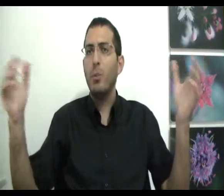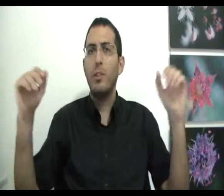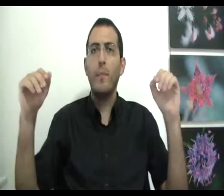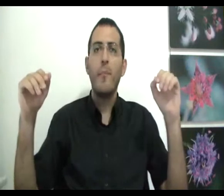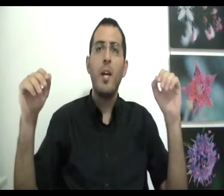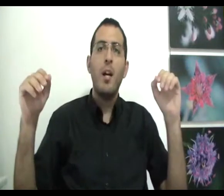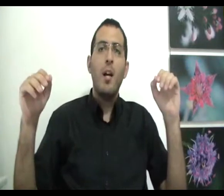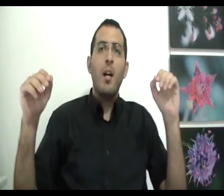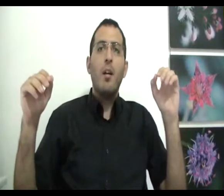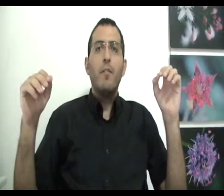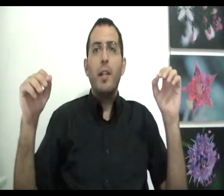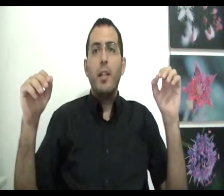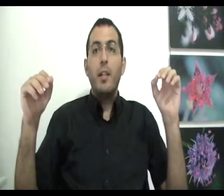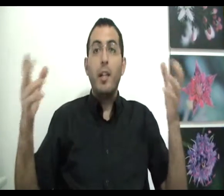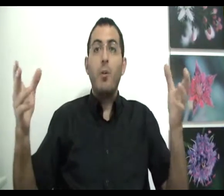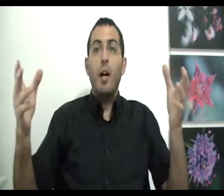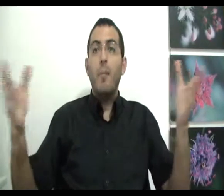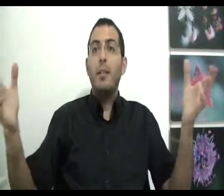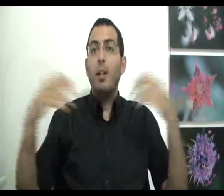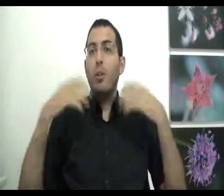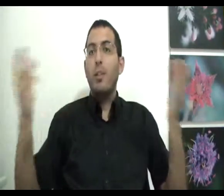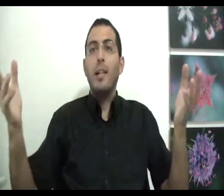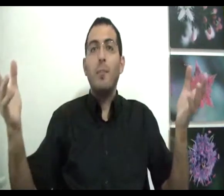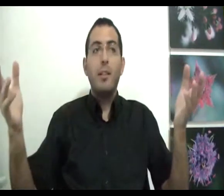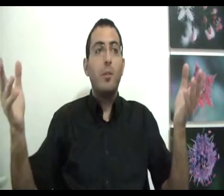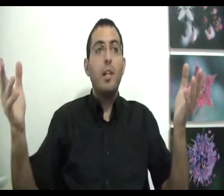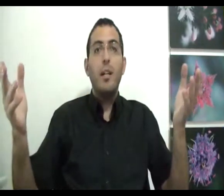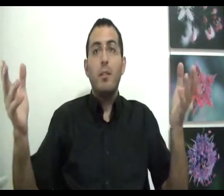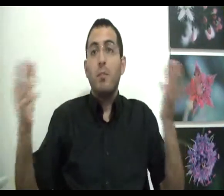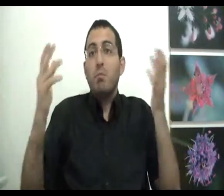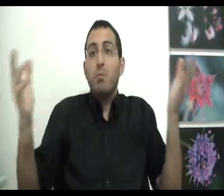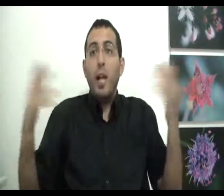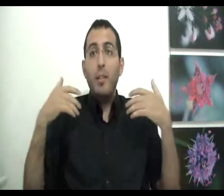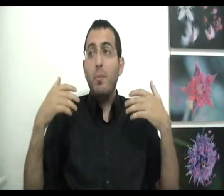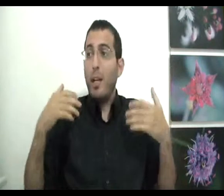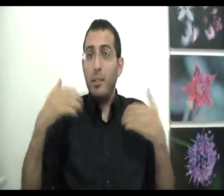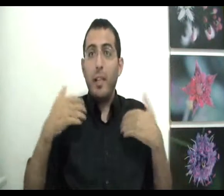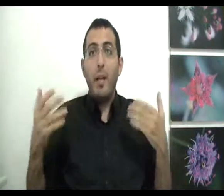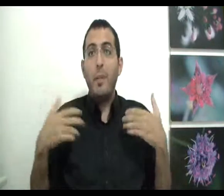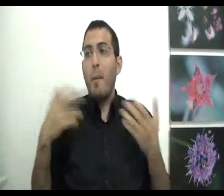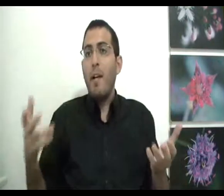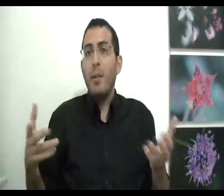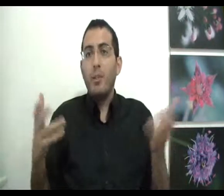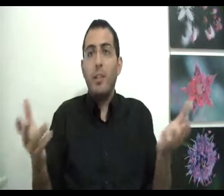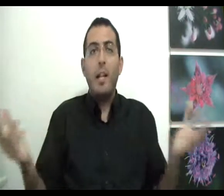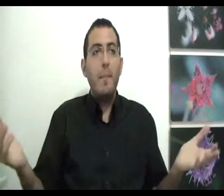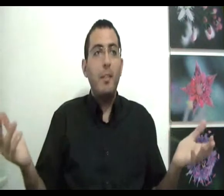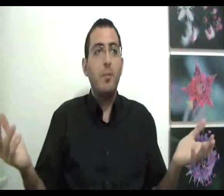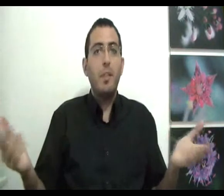רוצה וכי לכאורה אתה לא יכול לדעת מה אתה רוצה שאל תזמירה, תסתכל פנימה מה אני רוצה, תגלה מה אתה רוצה